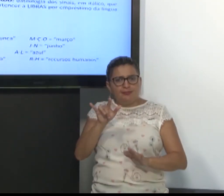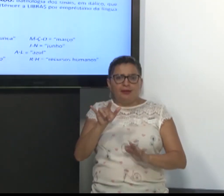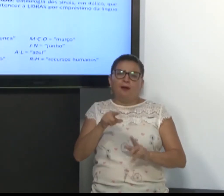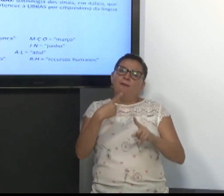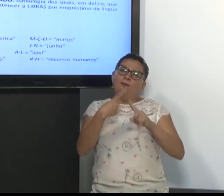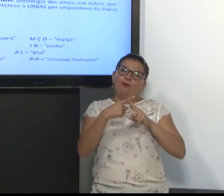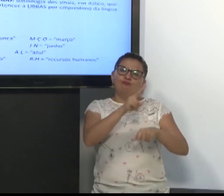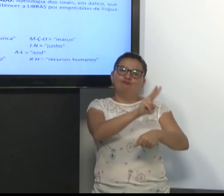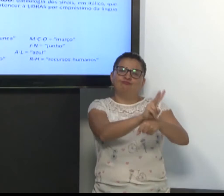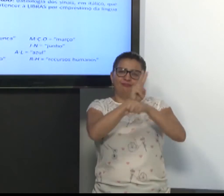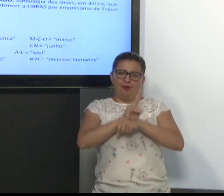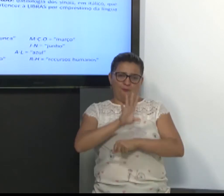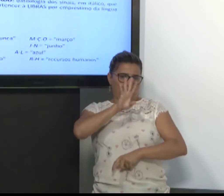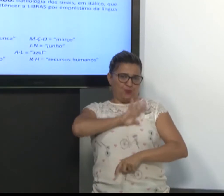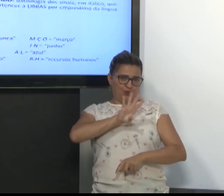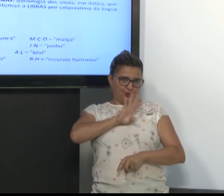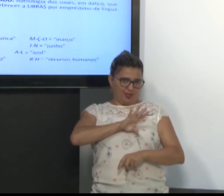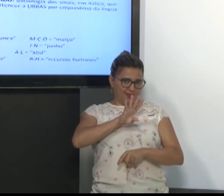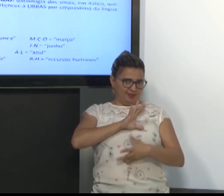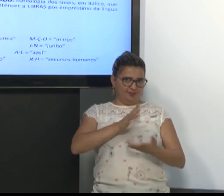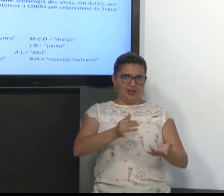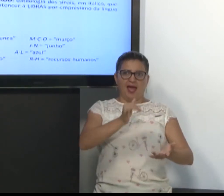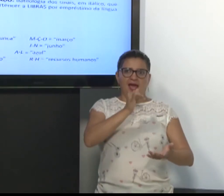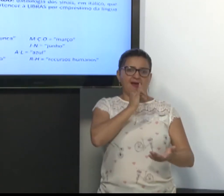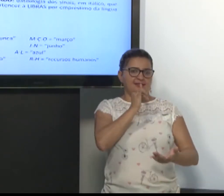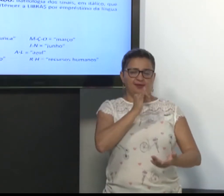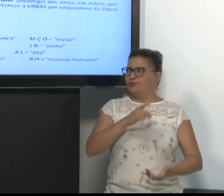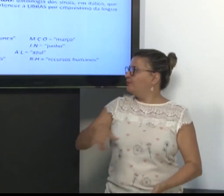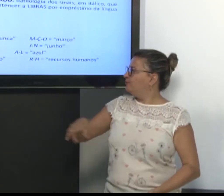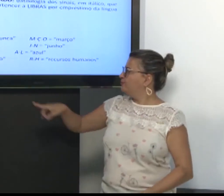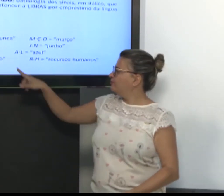empréstimo do português. Como por exemplo, nunca.